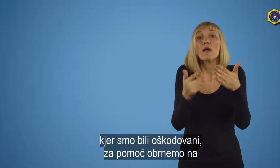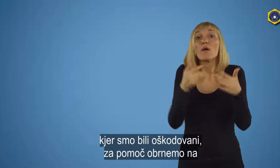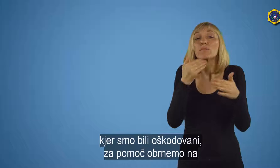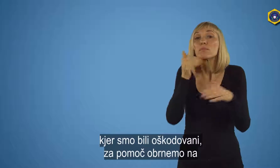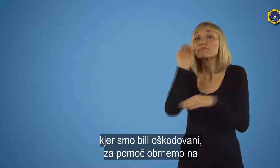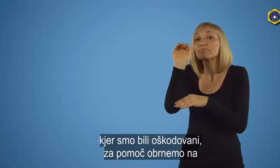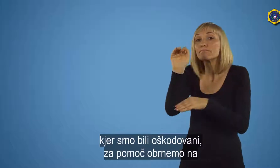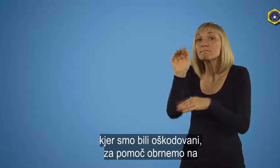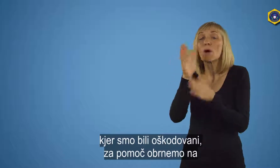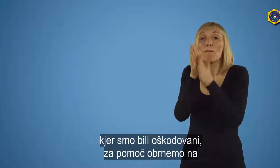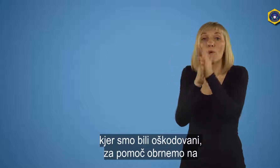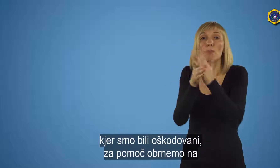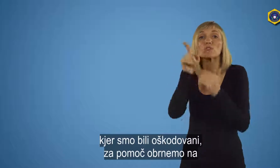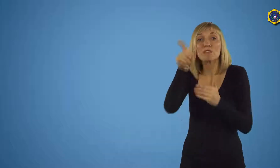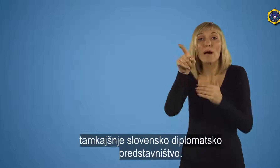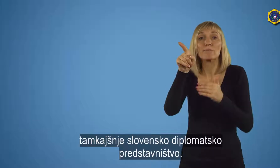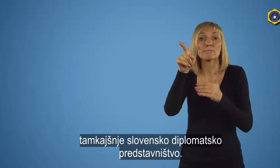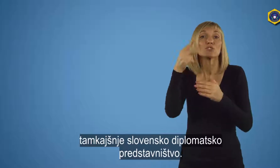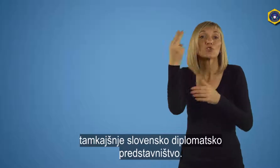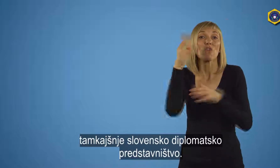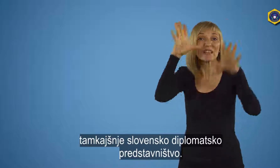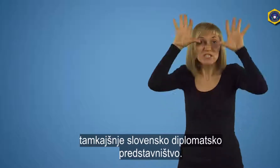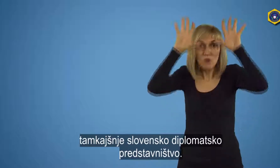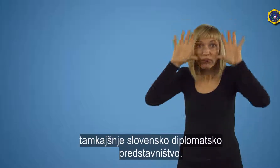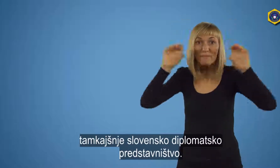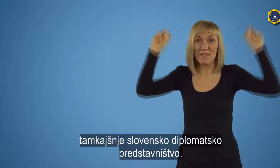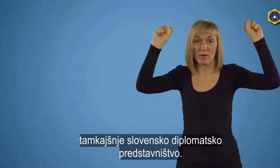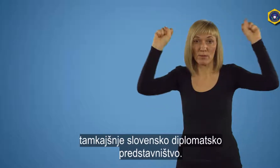obrnemo na tamkajšnje slovensko diplomatsko predstavništvo.